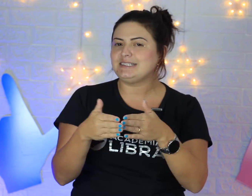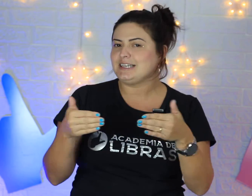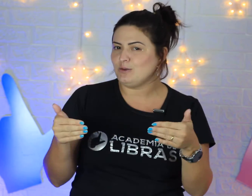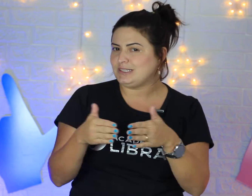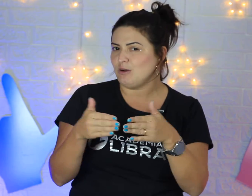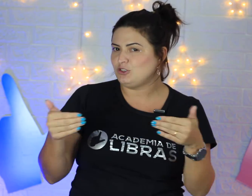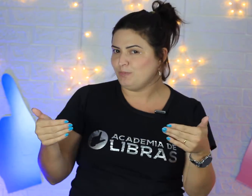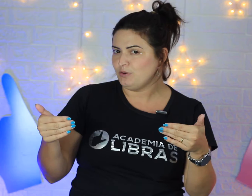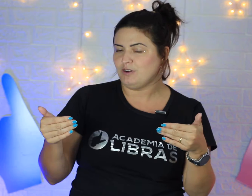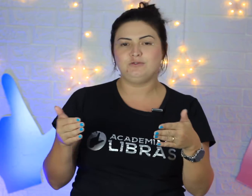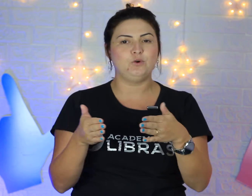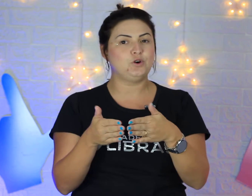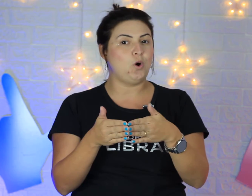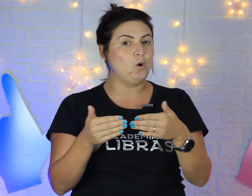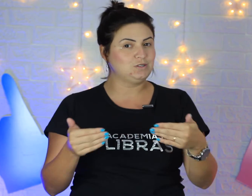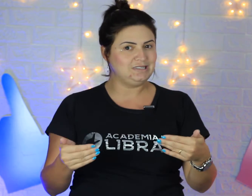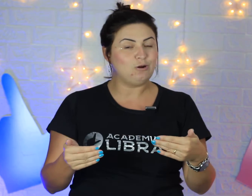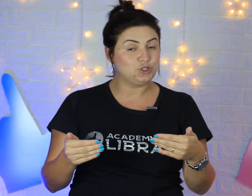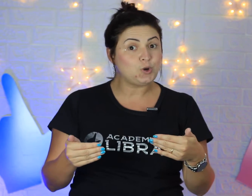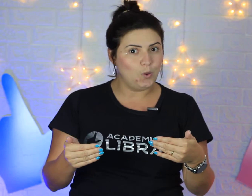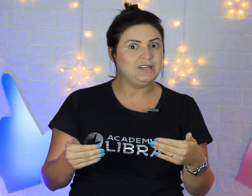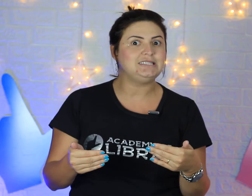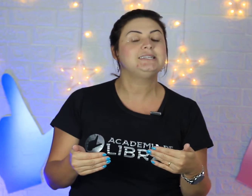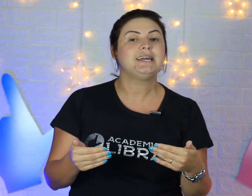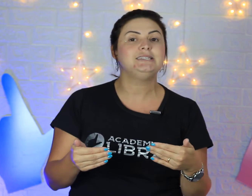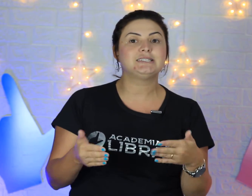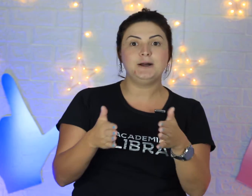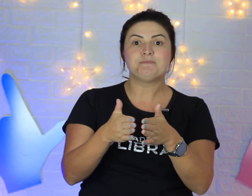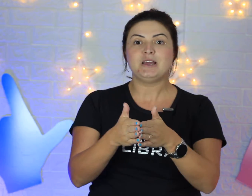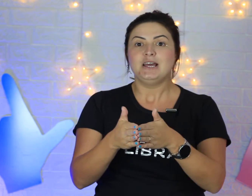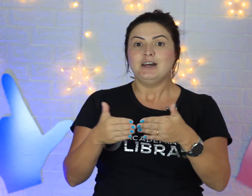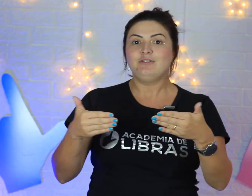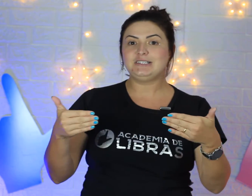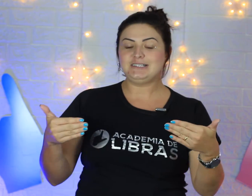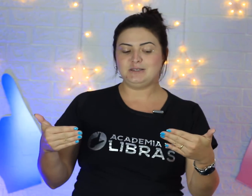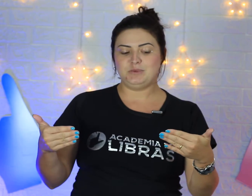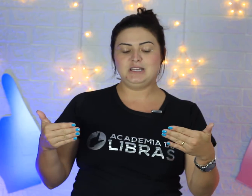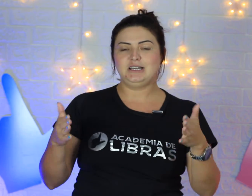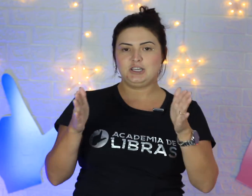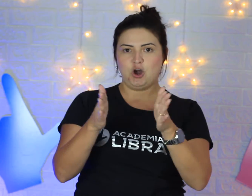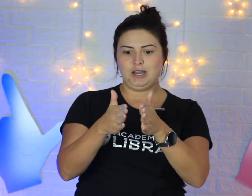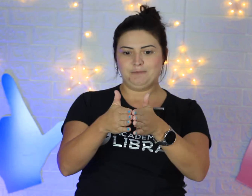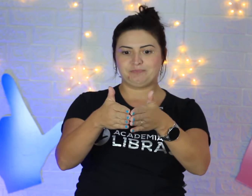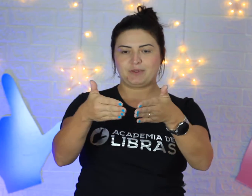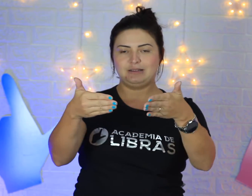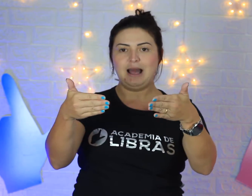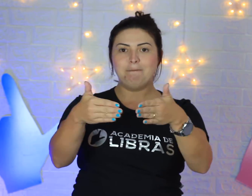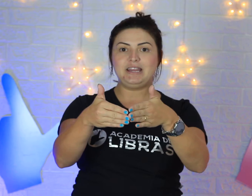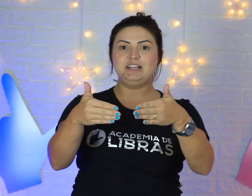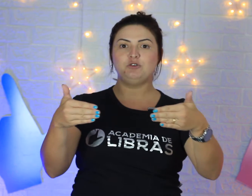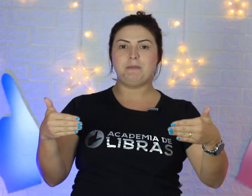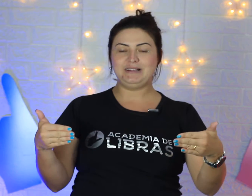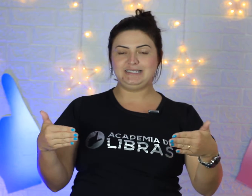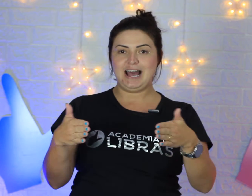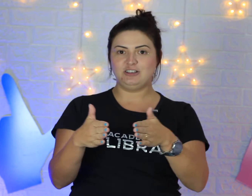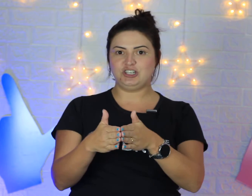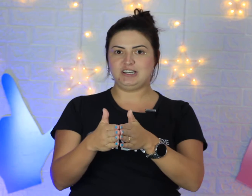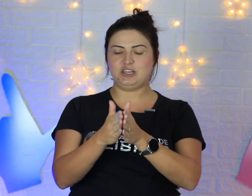esse aqui é o sinal de por favor ou sinal de com licença, você assimila que, olha, tá abrindo uma passagem aqui,